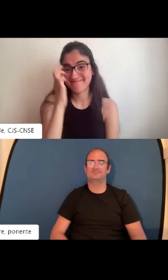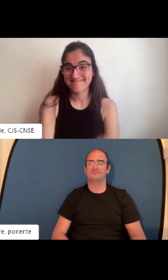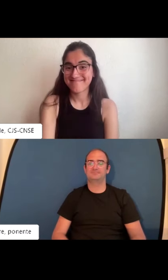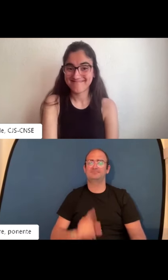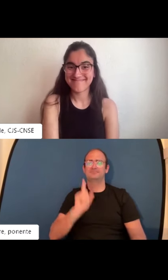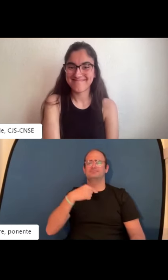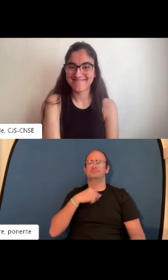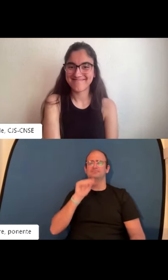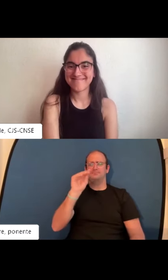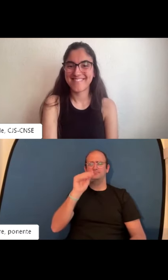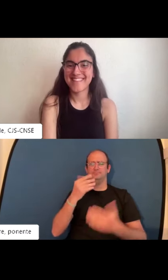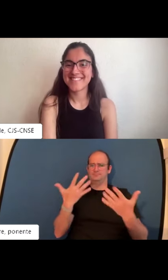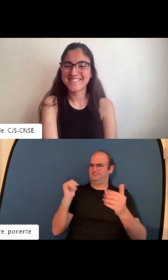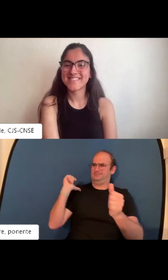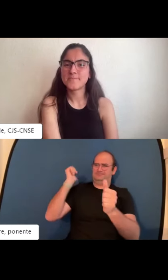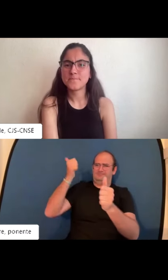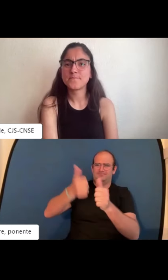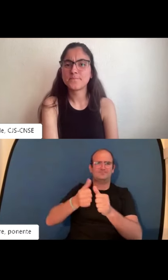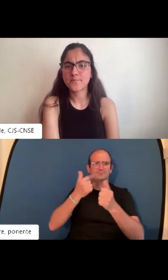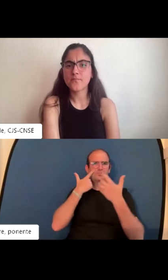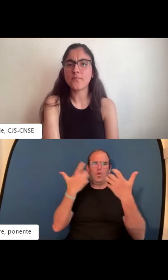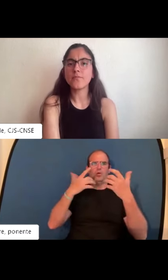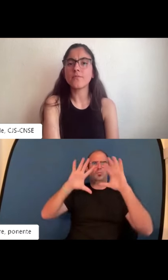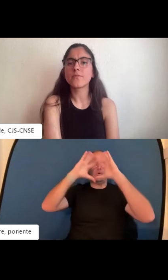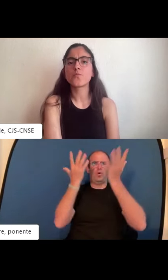símbolo de usar el metro de Madrid es muy visual.